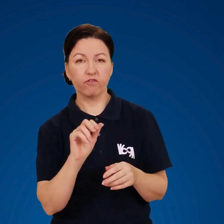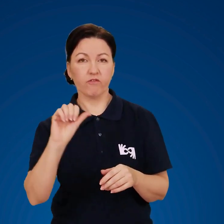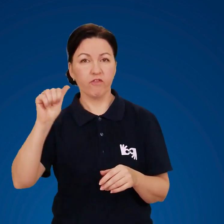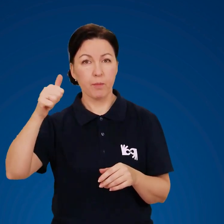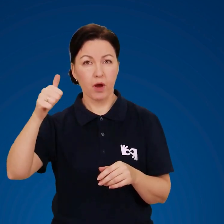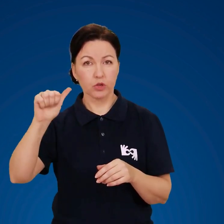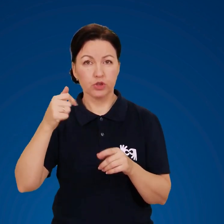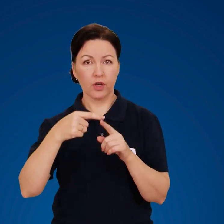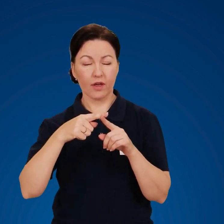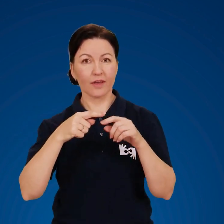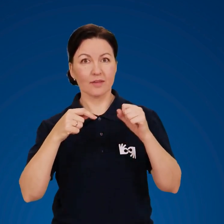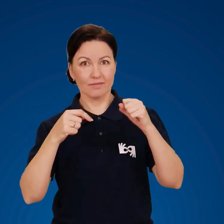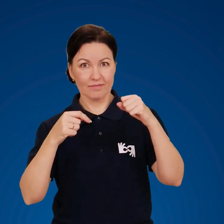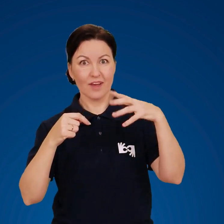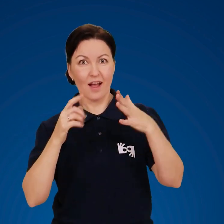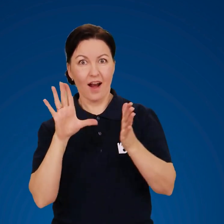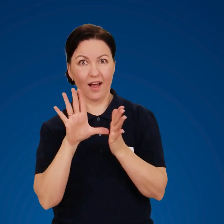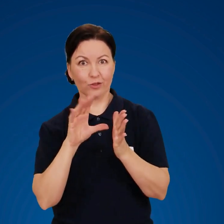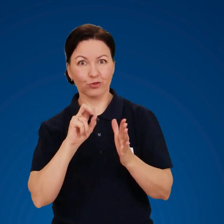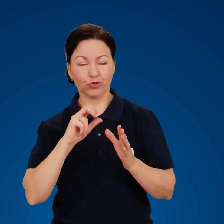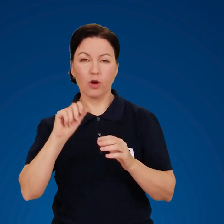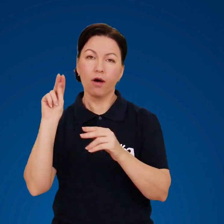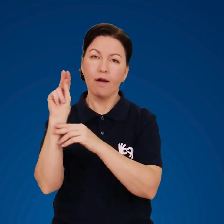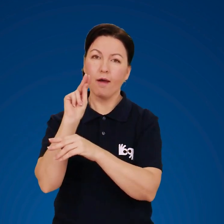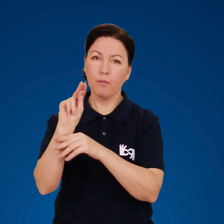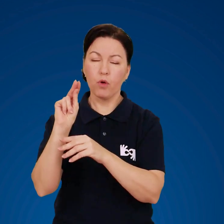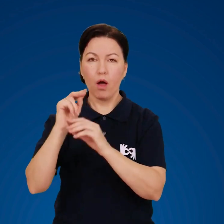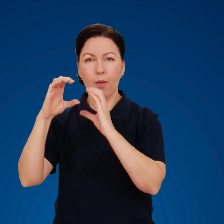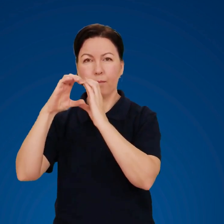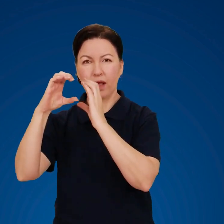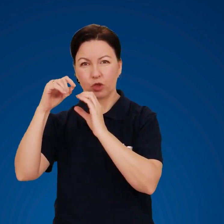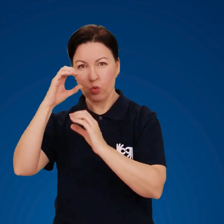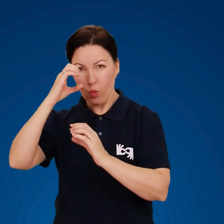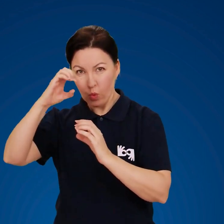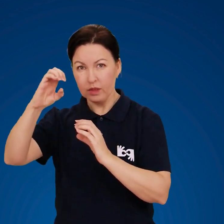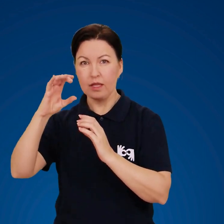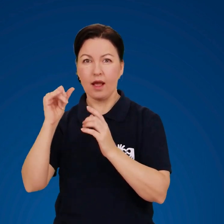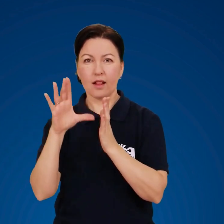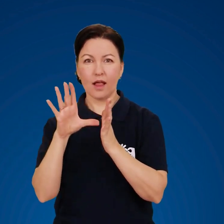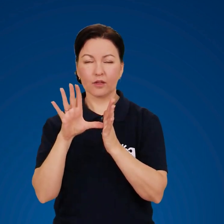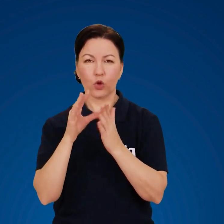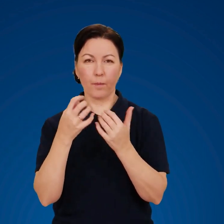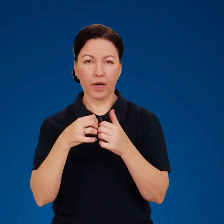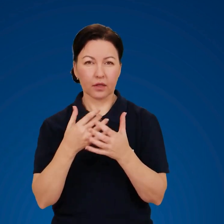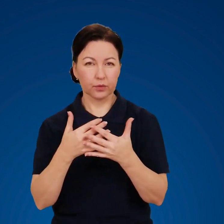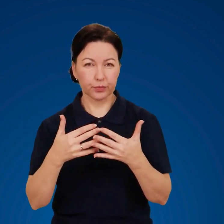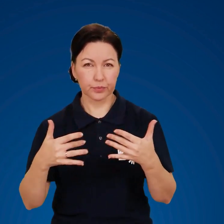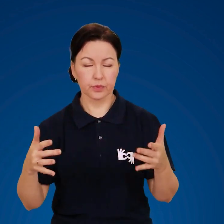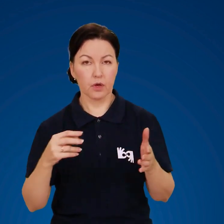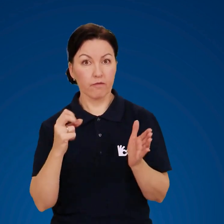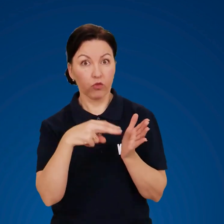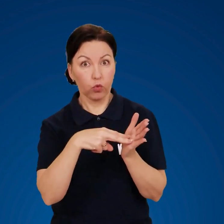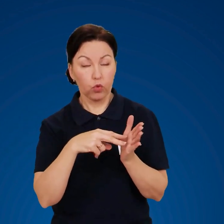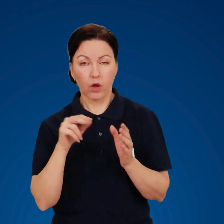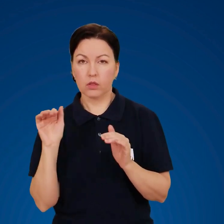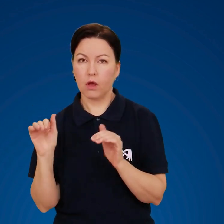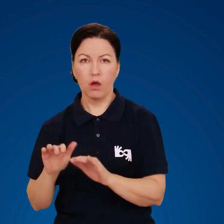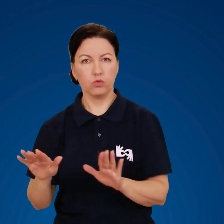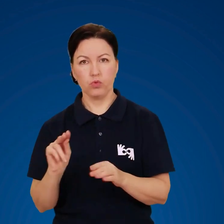напругою, розетки і патрони, електроприлади. Перед початком ремонтних